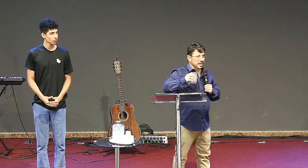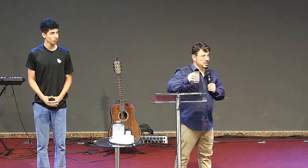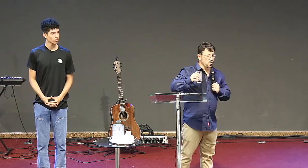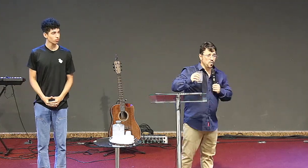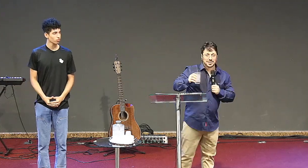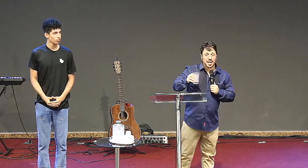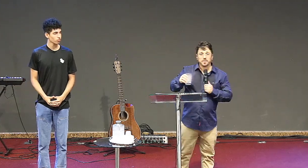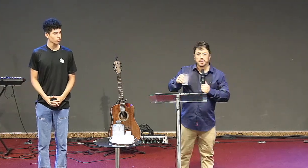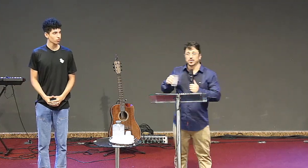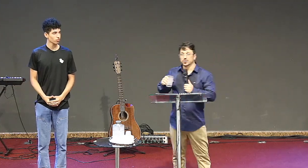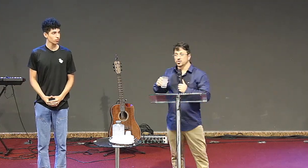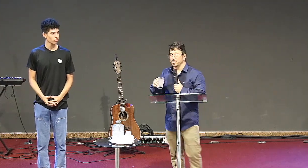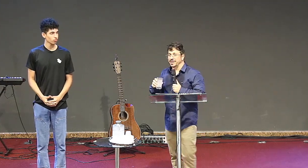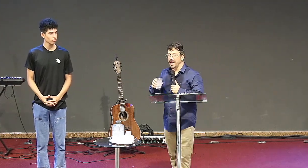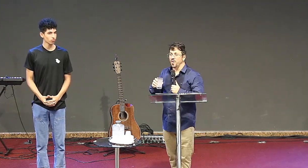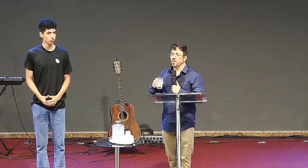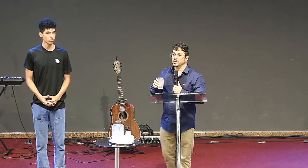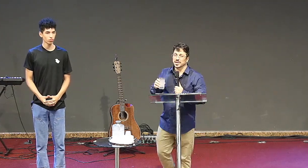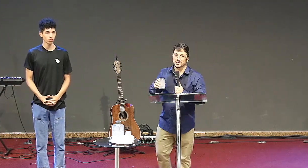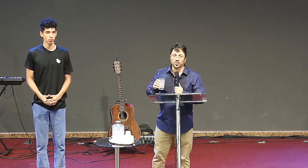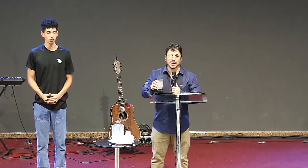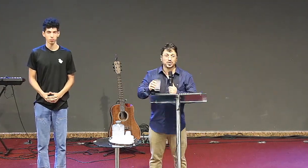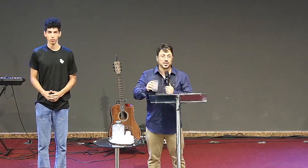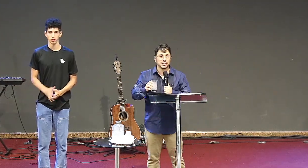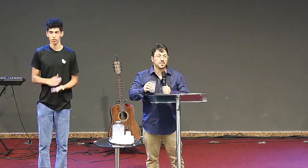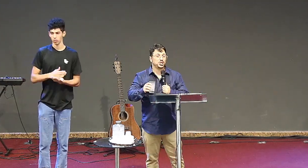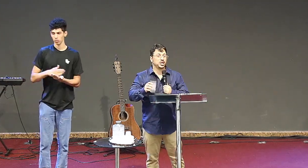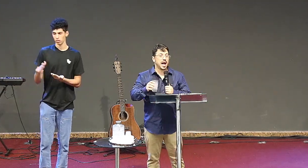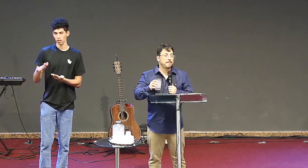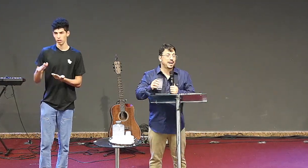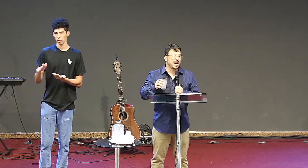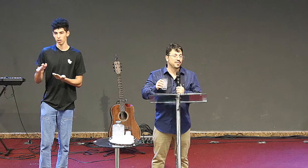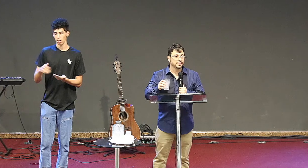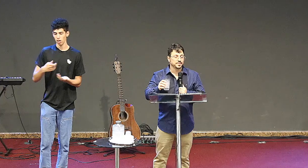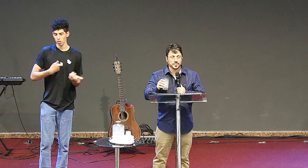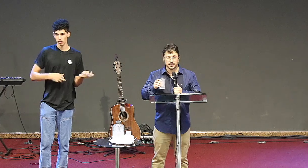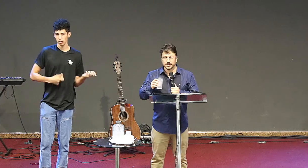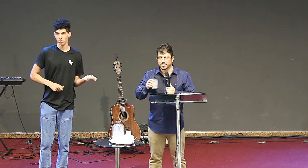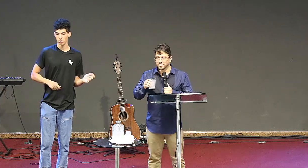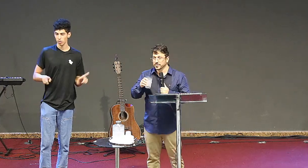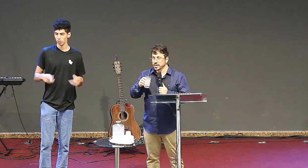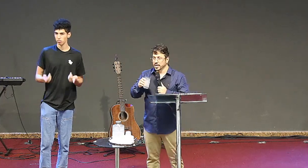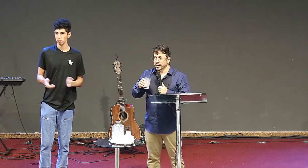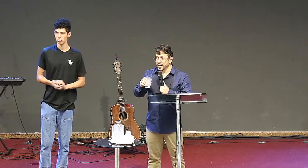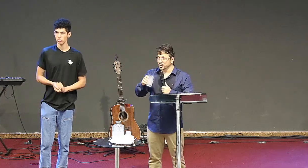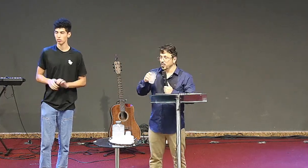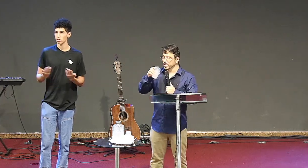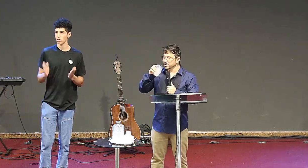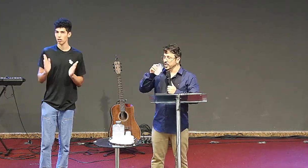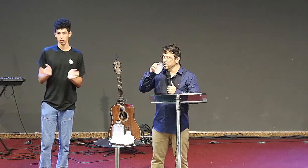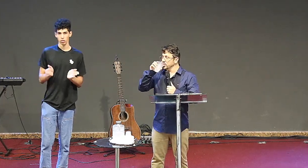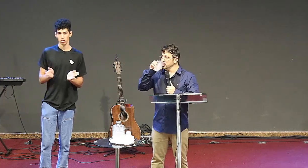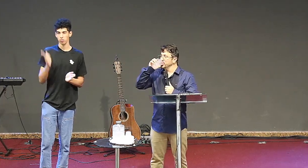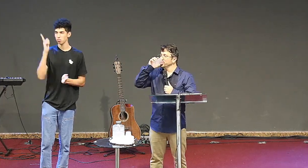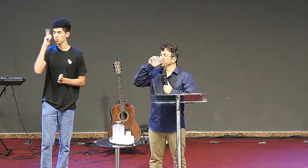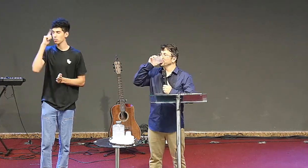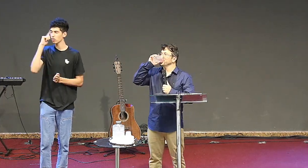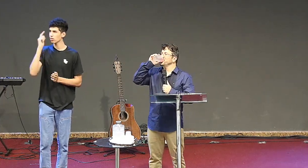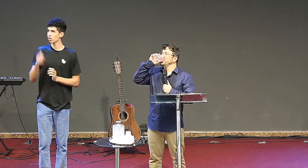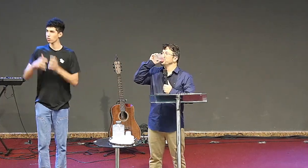eles vão começar com o período instrumental e esse é o tempo de você mastigar a palavra e responder ao Senhor